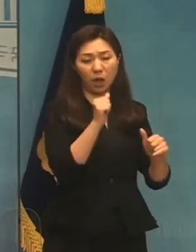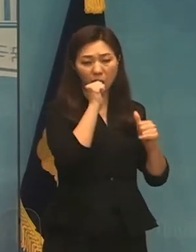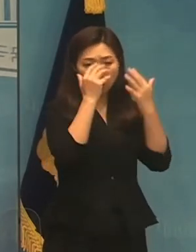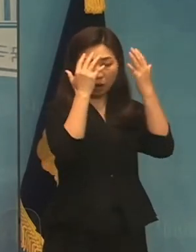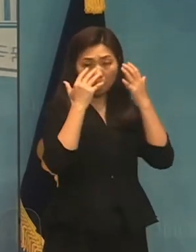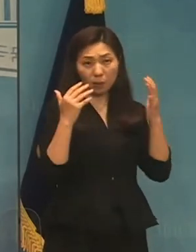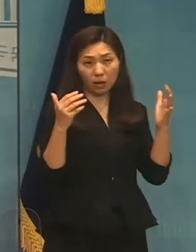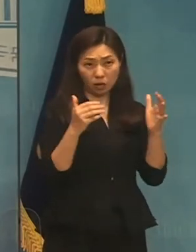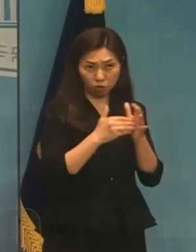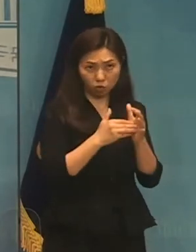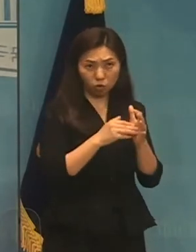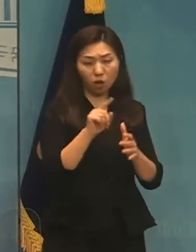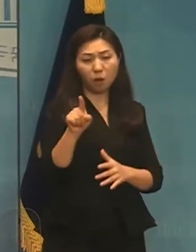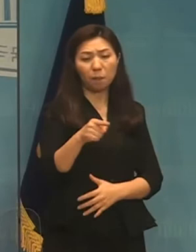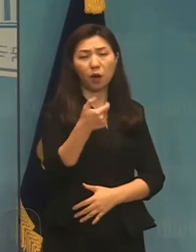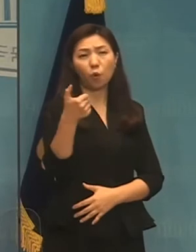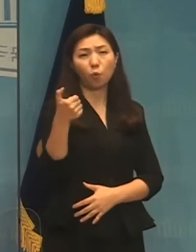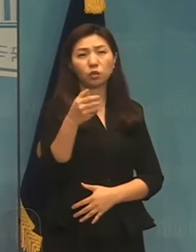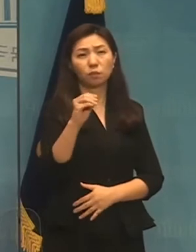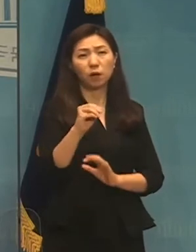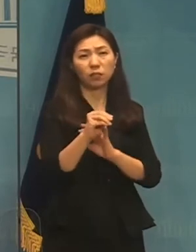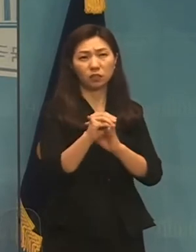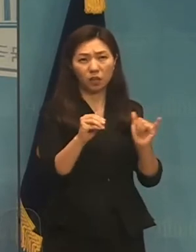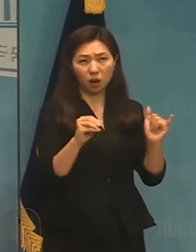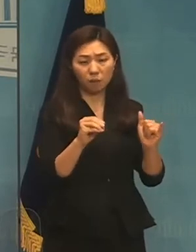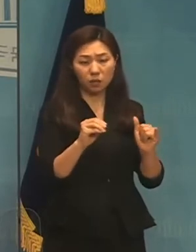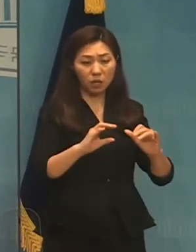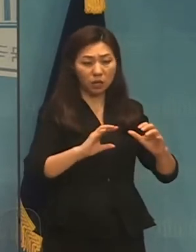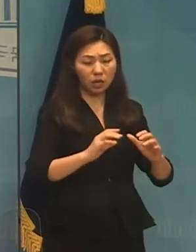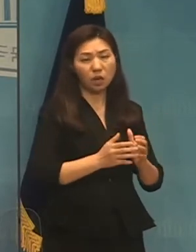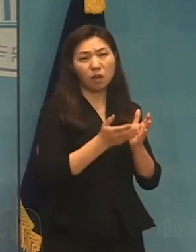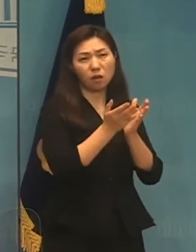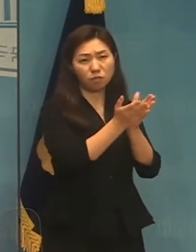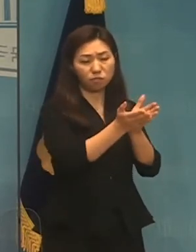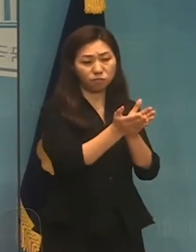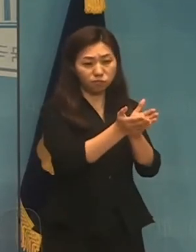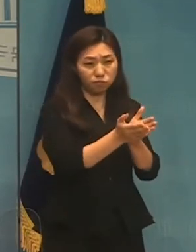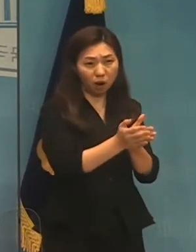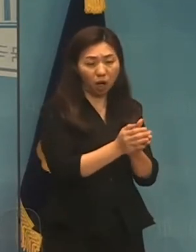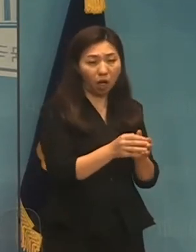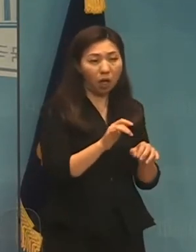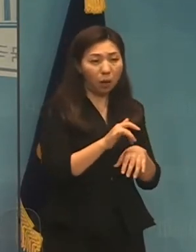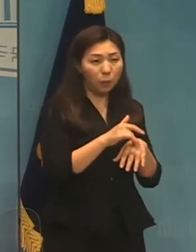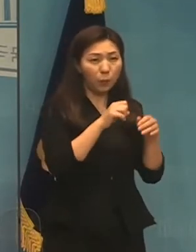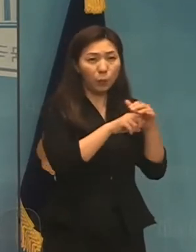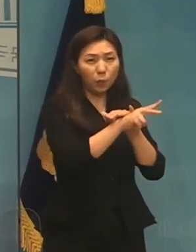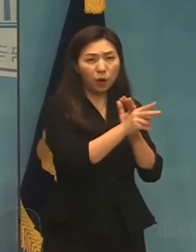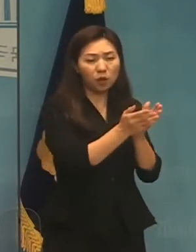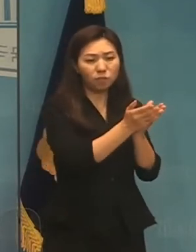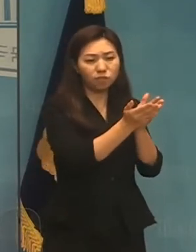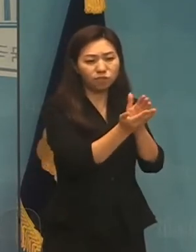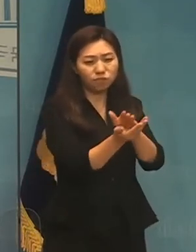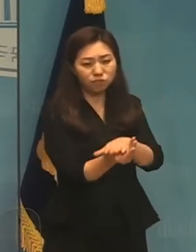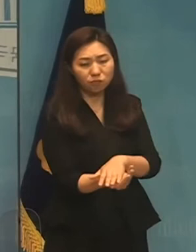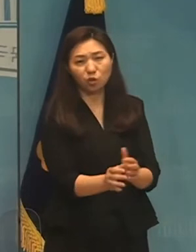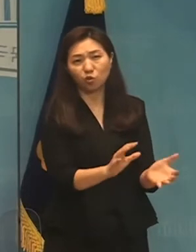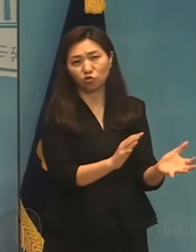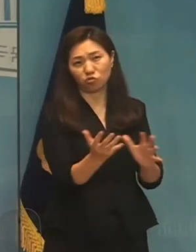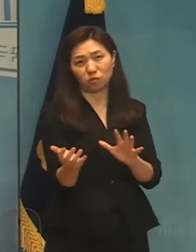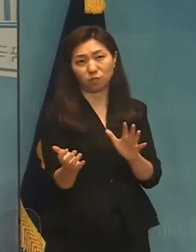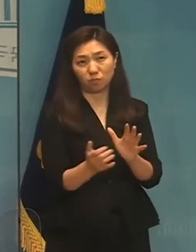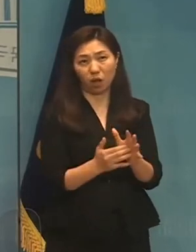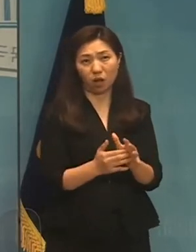보호트피플이 발생하여 수십만 명이 바다에 주장됐습니다. 이러한 흠집한 이야기가 먼 나라